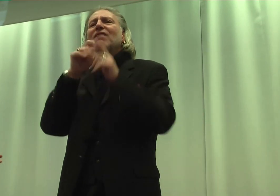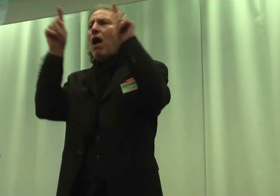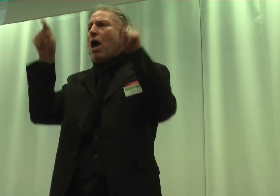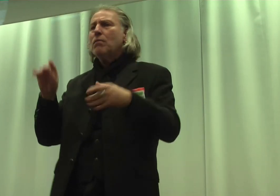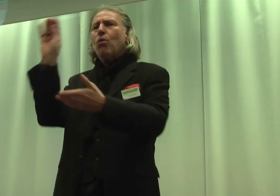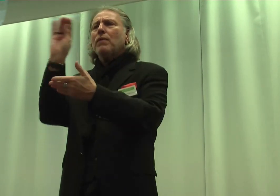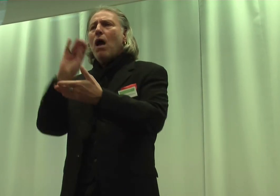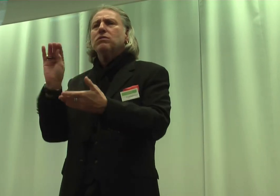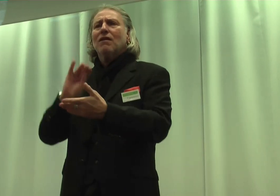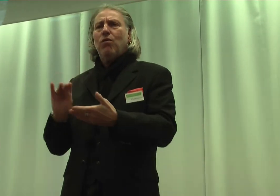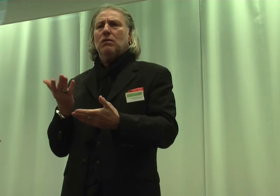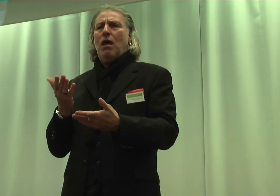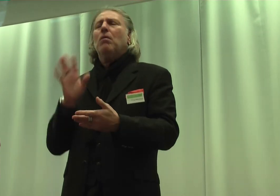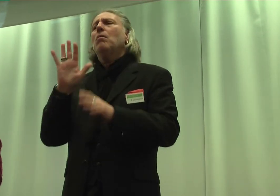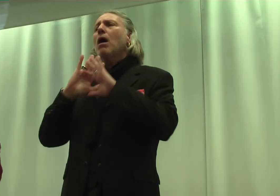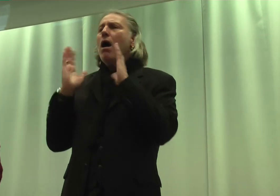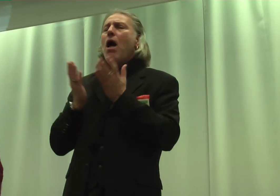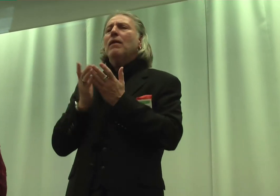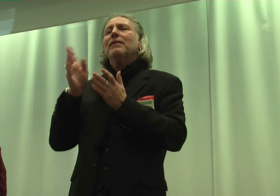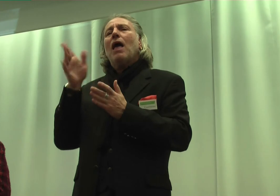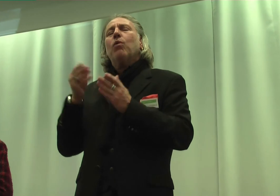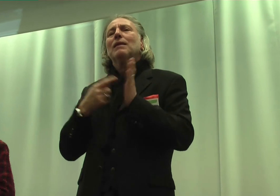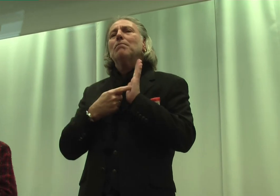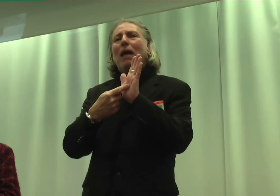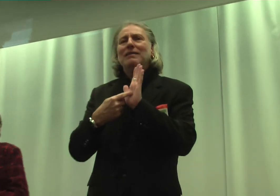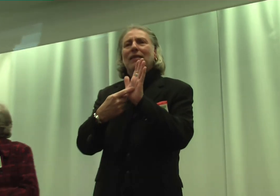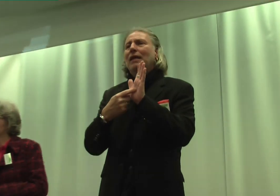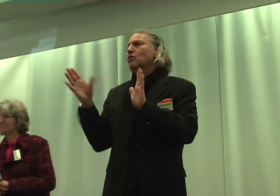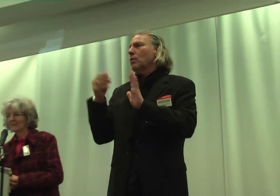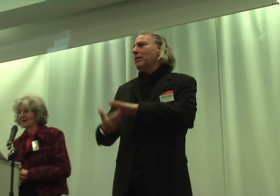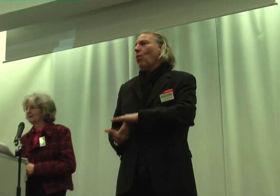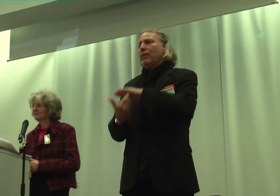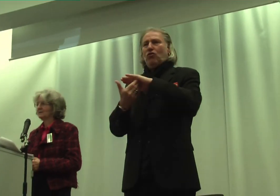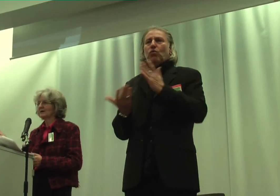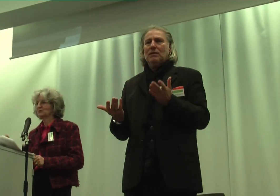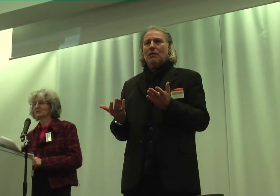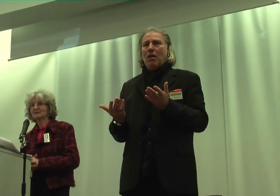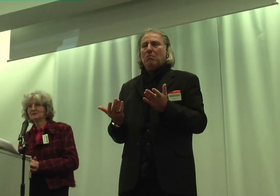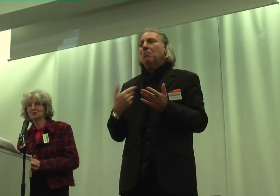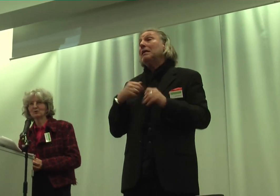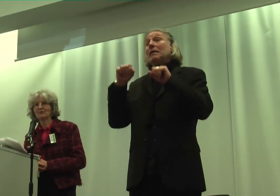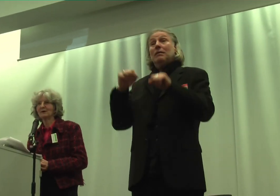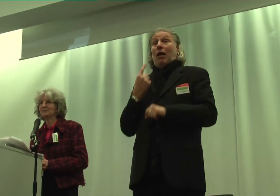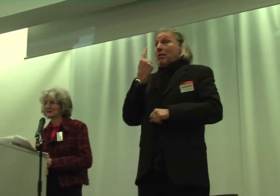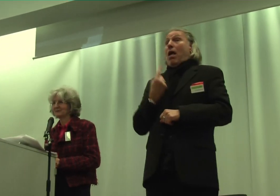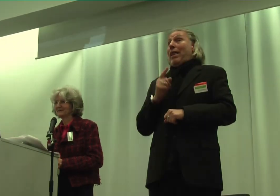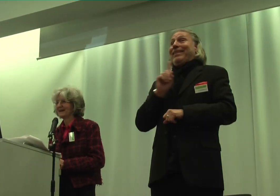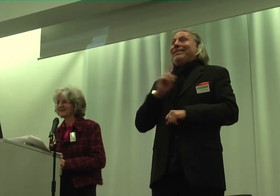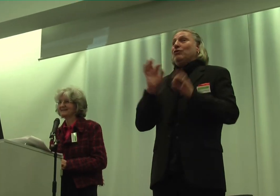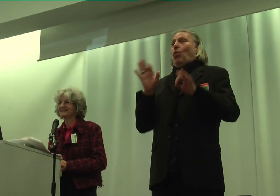haben, bei allen, die auch die Präsentation mit unterstützt haben. Und ich kann sowas nicht begrüßen wie meine Mitarbeiter. Herzlichen